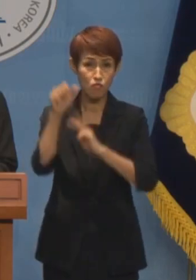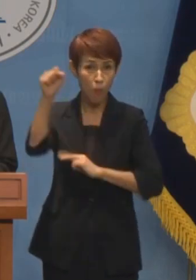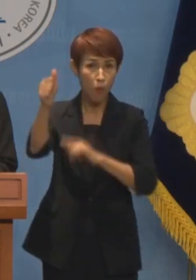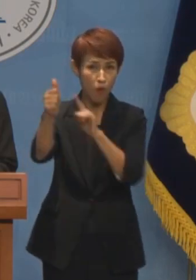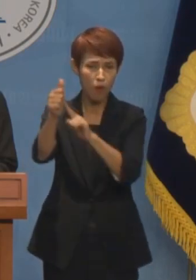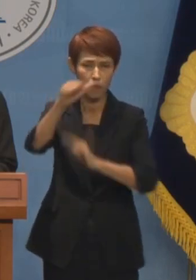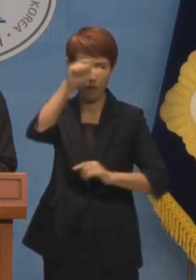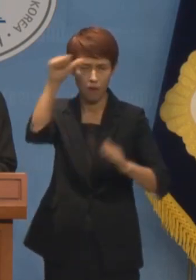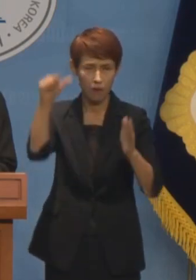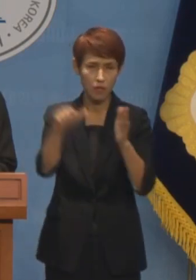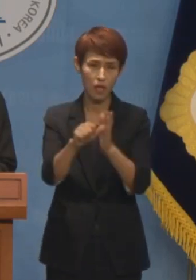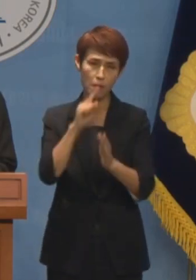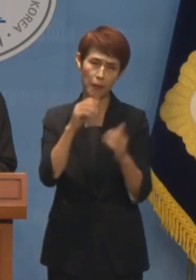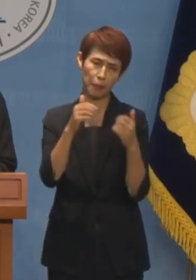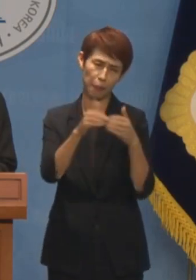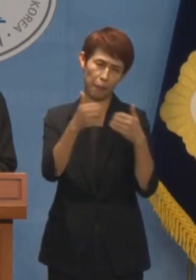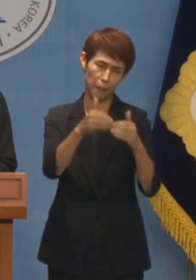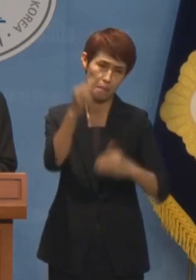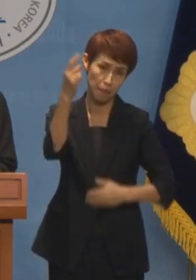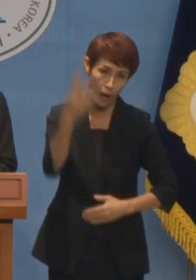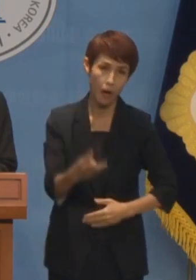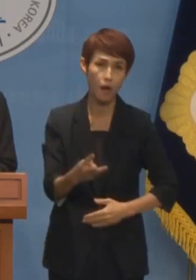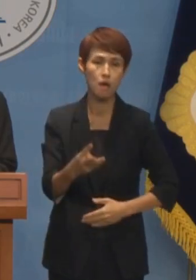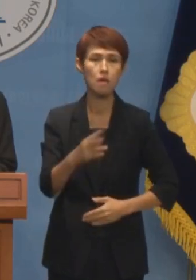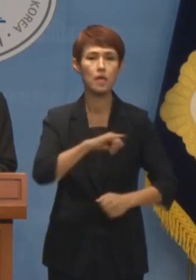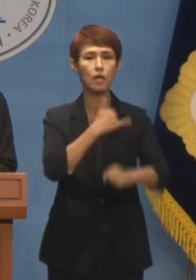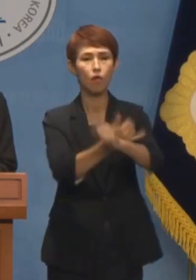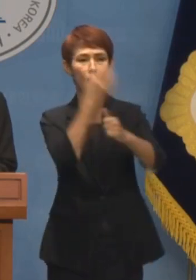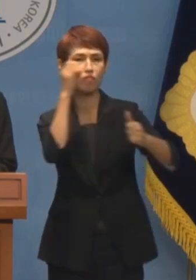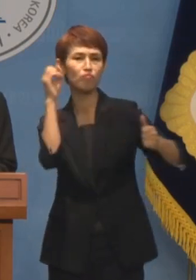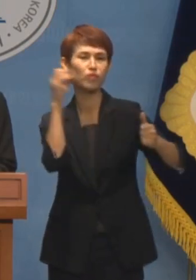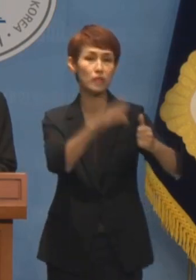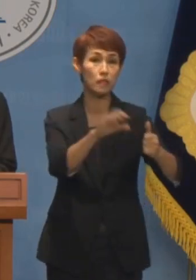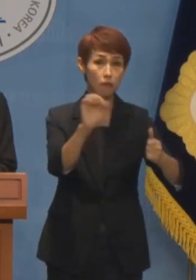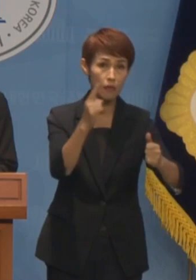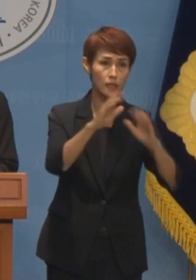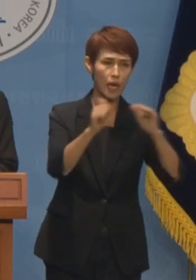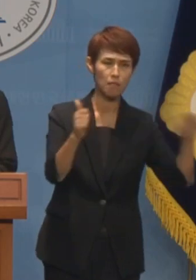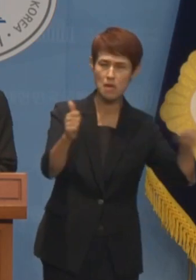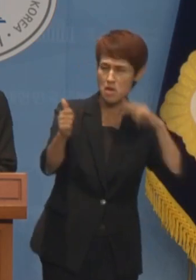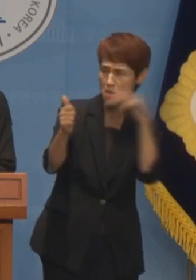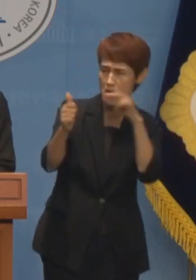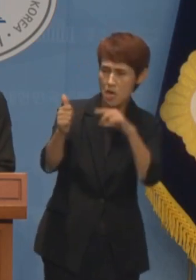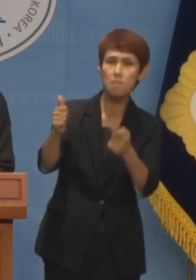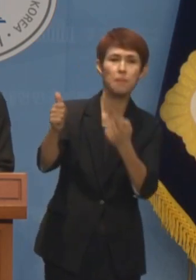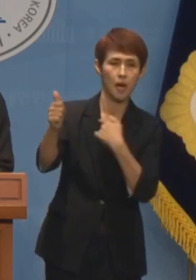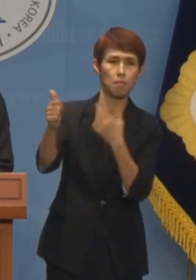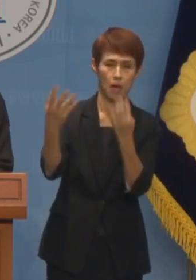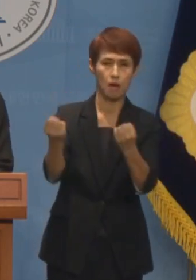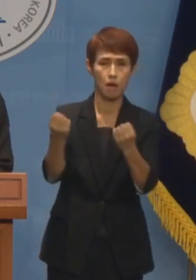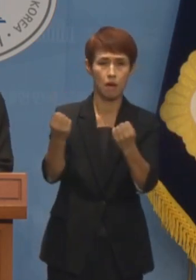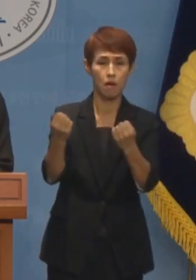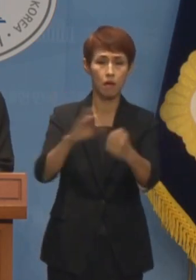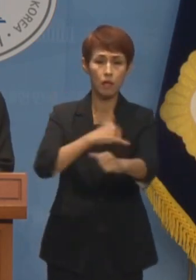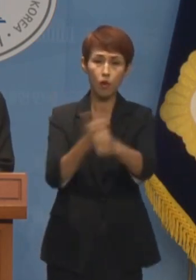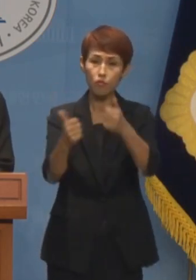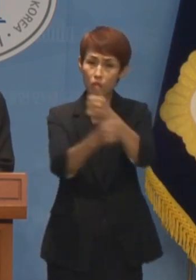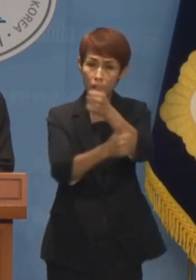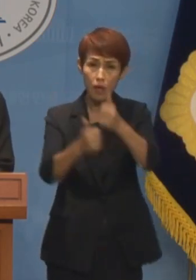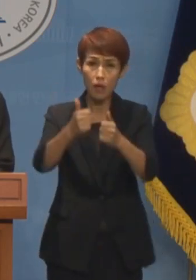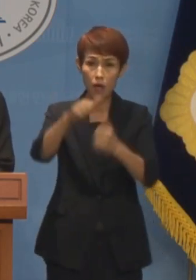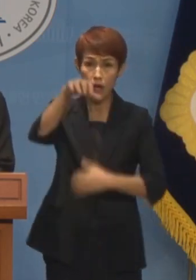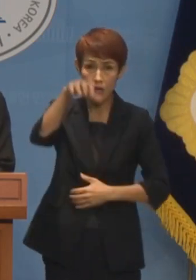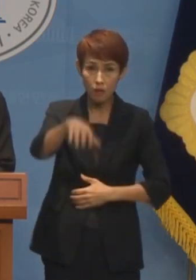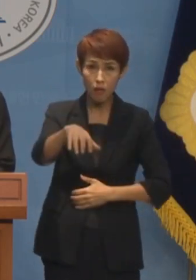걸친 혐오 발언과 인권 무시 행위에 대해 비판을 받아왔었으며 국가인권위원회에서 지속적으로